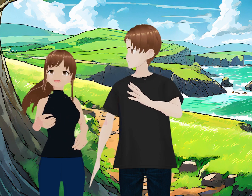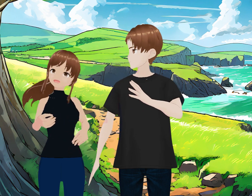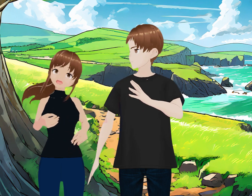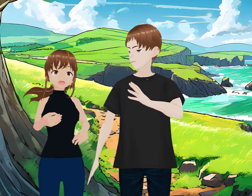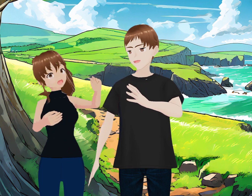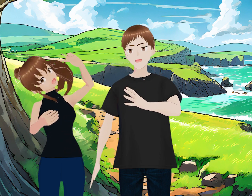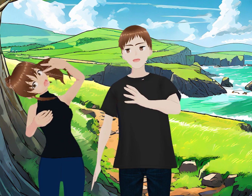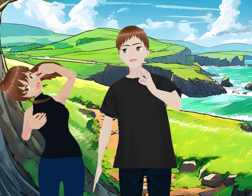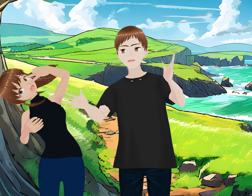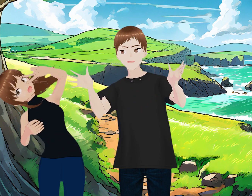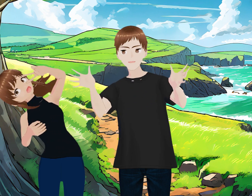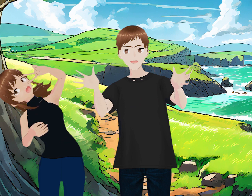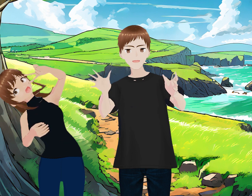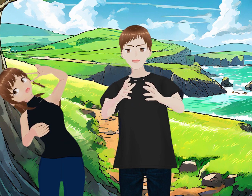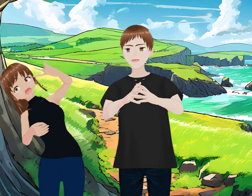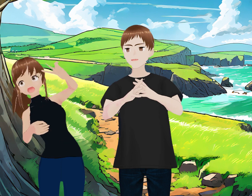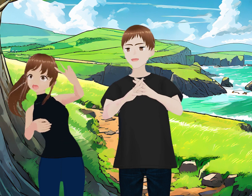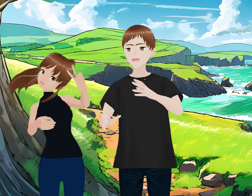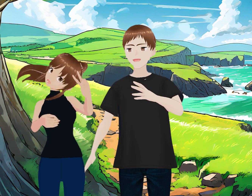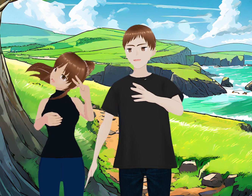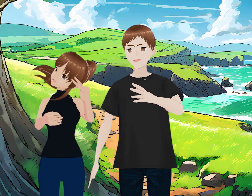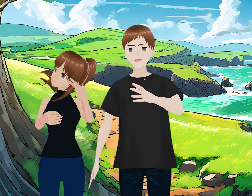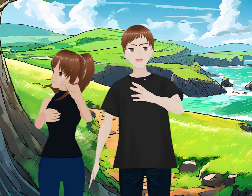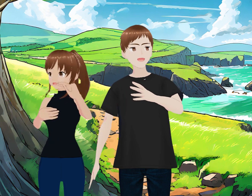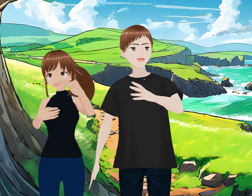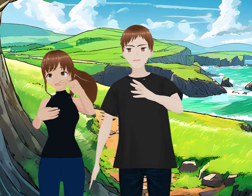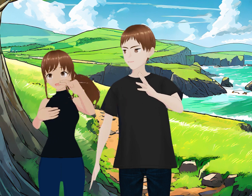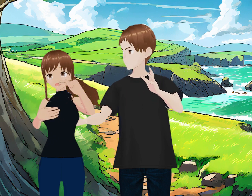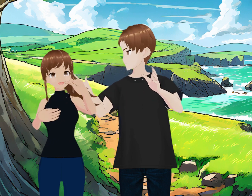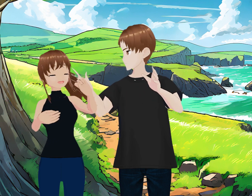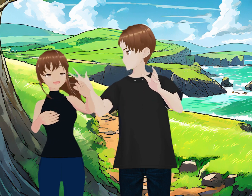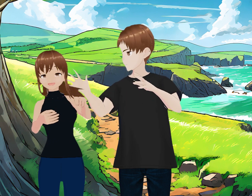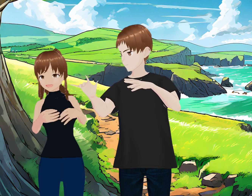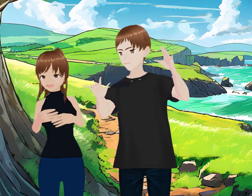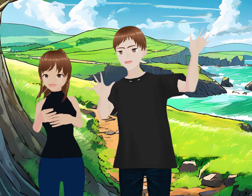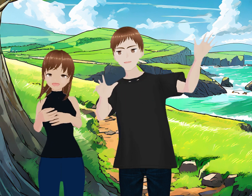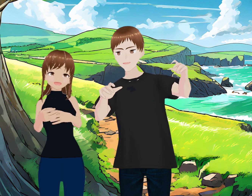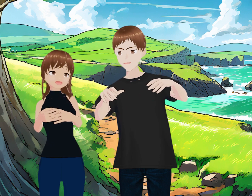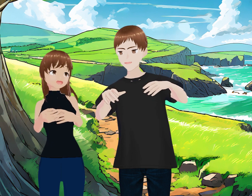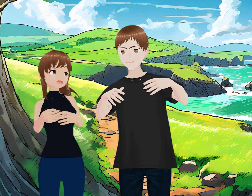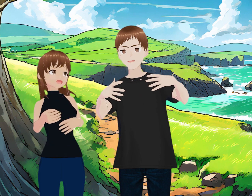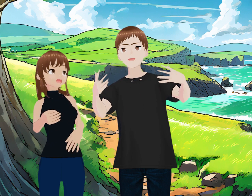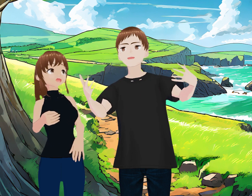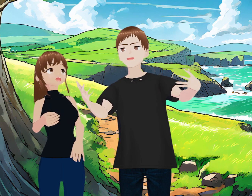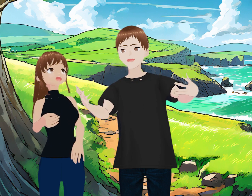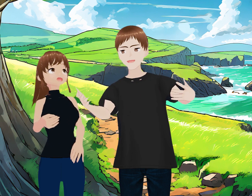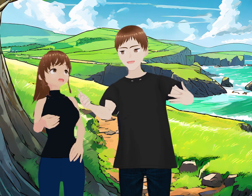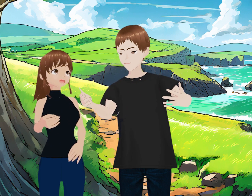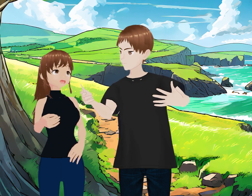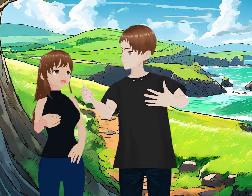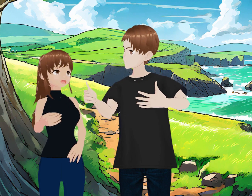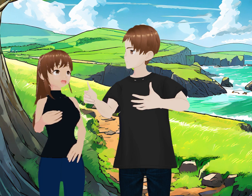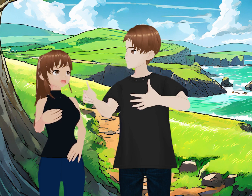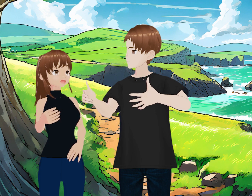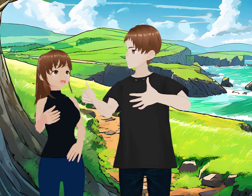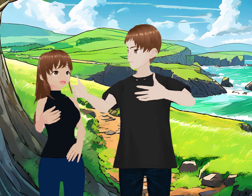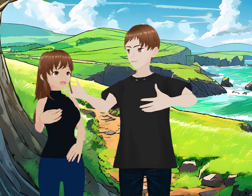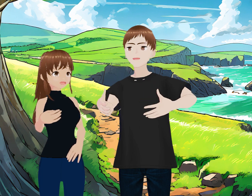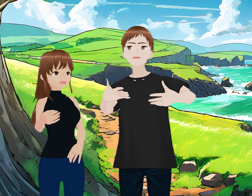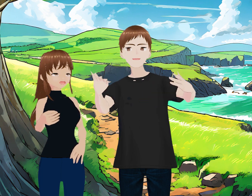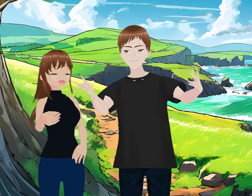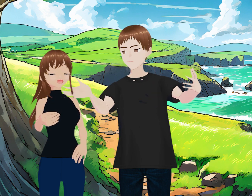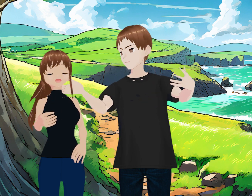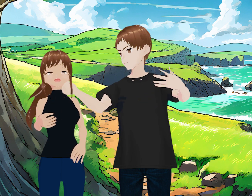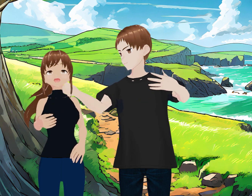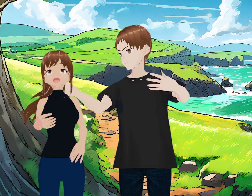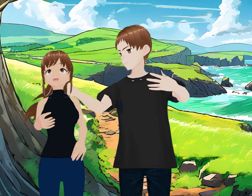anime. A lo mejor Netflix nos podría contratar para que tengamos... Ya ven que hay un montón de programas de recomendaciones, pero ninguno tiene un espíritu tan animado